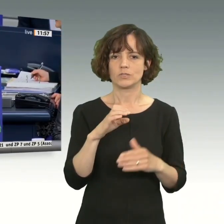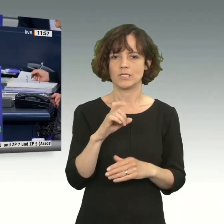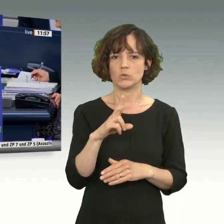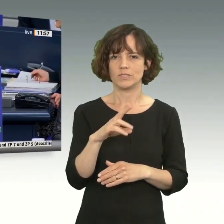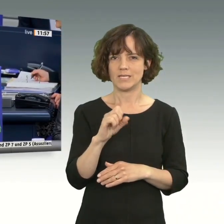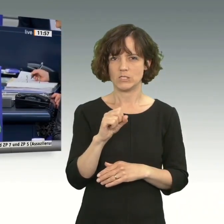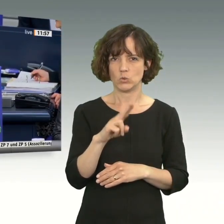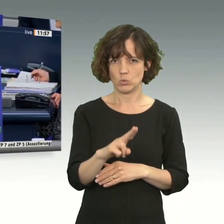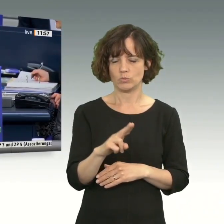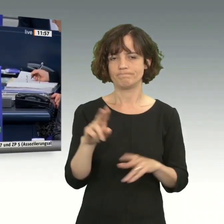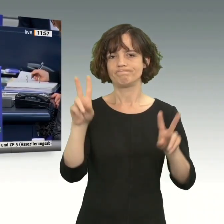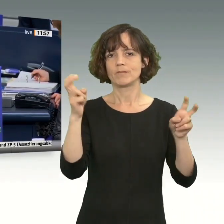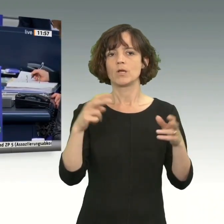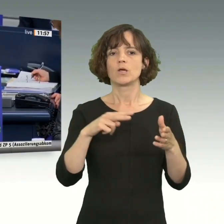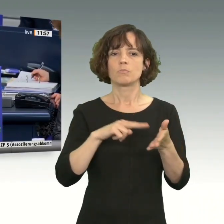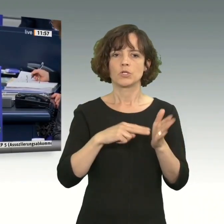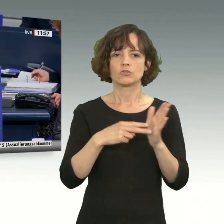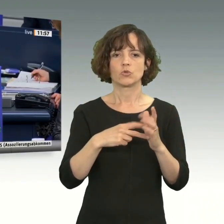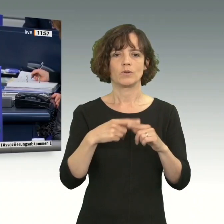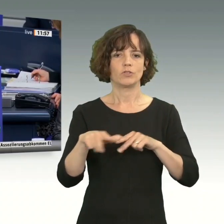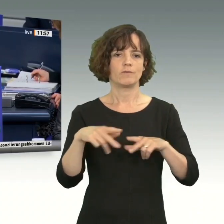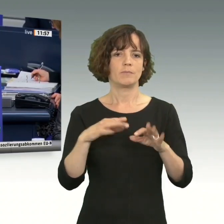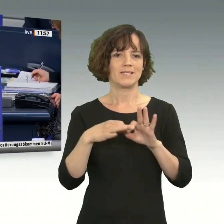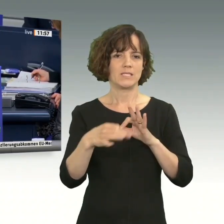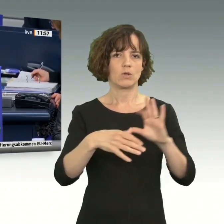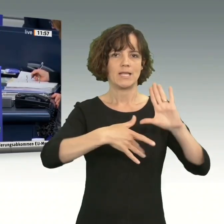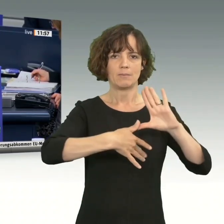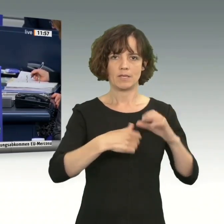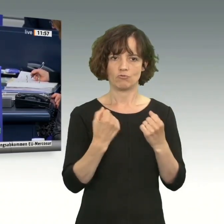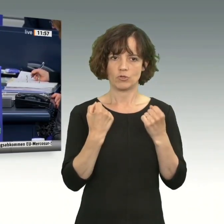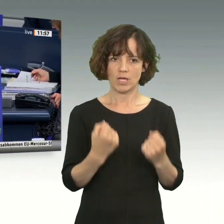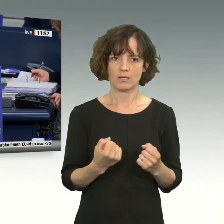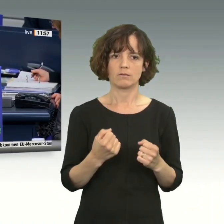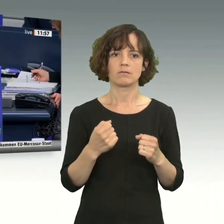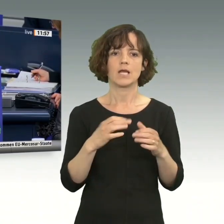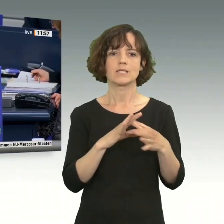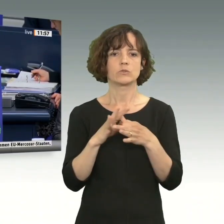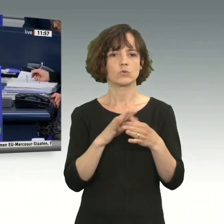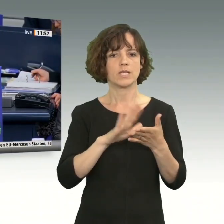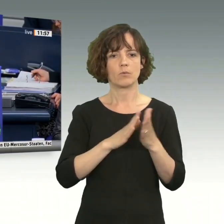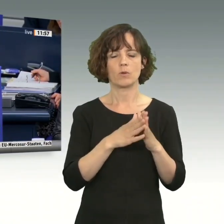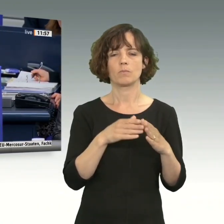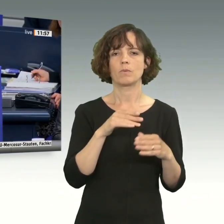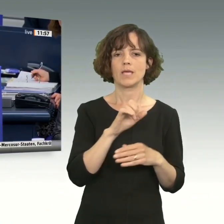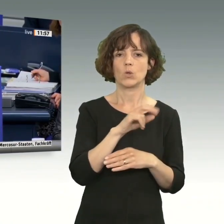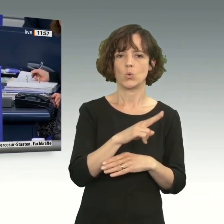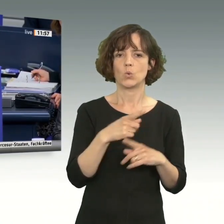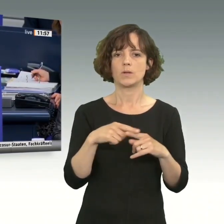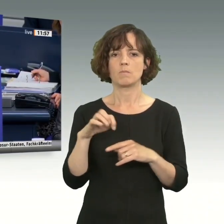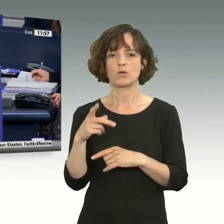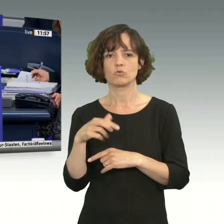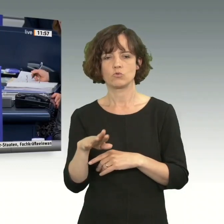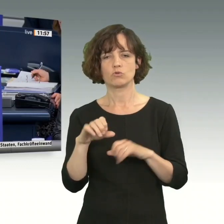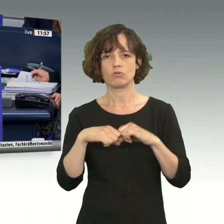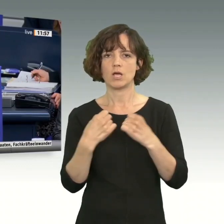»Politische und wirtschaftliche Beziehungen zu Lateinamerika stärken, Assoziierungsabkommen zwischen der Europäischen Union und den Mercosur-Staaten in Kraft